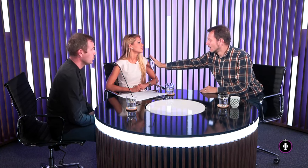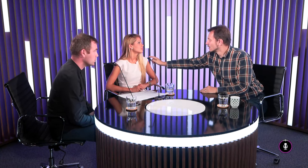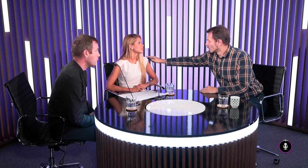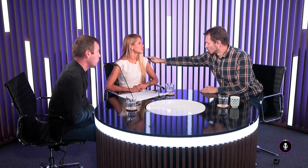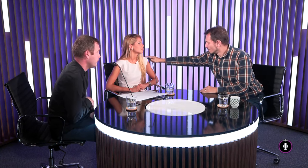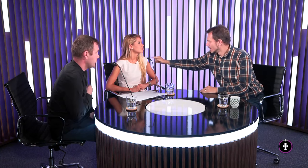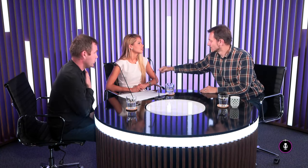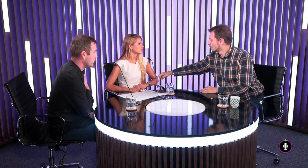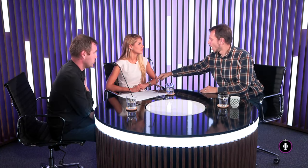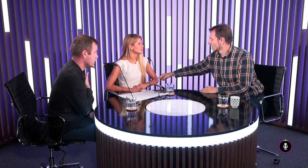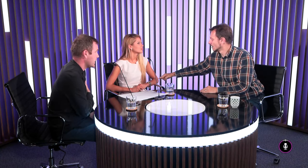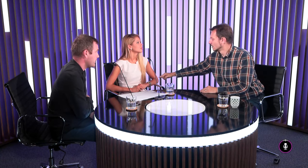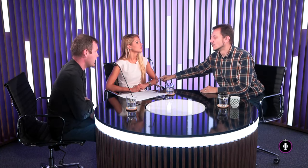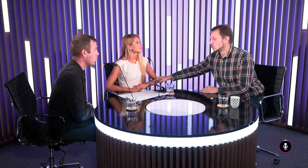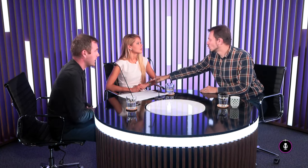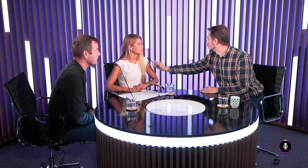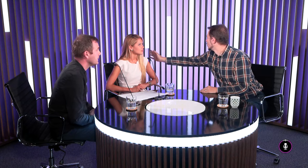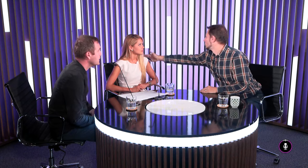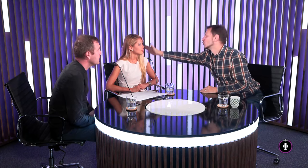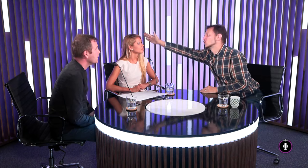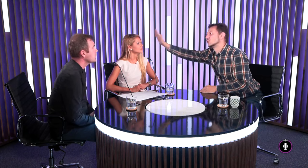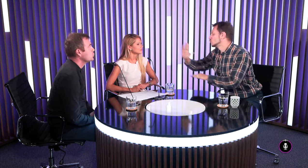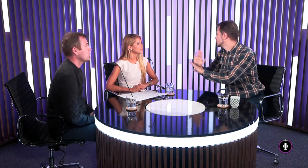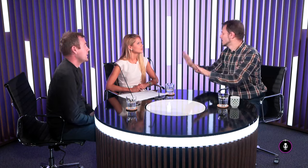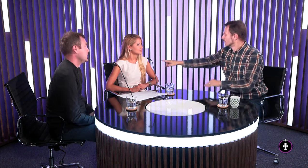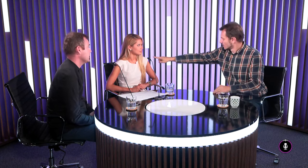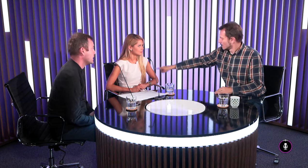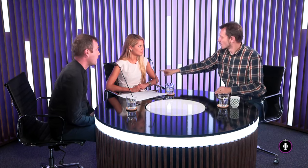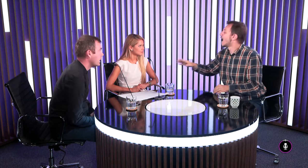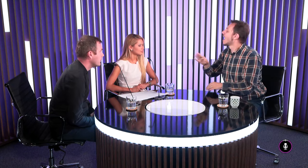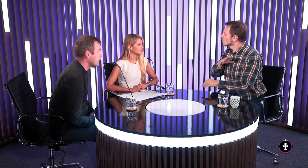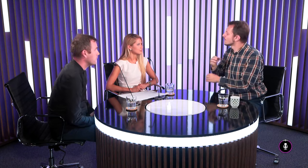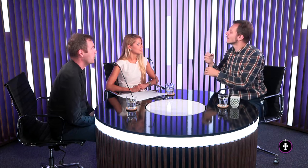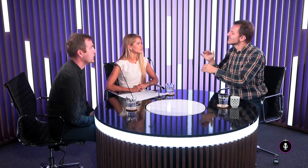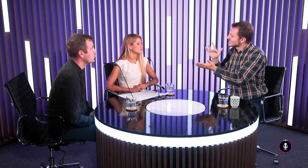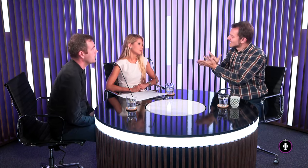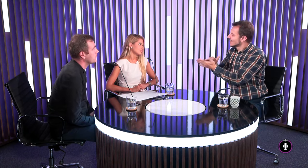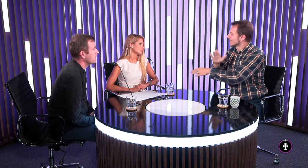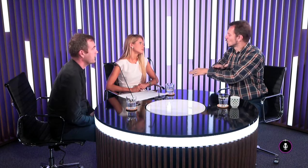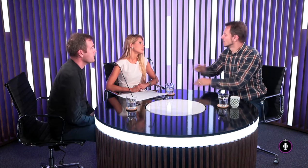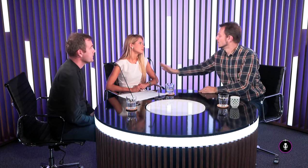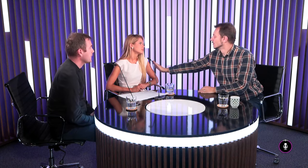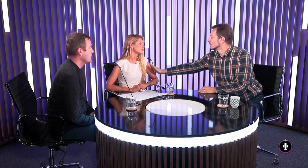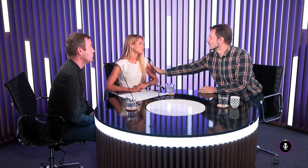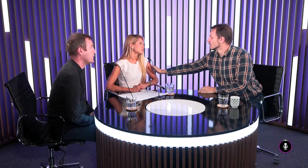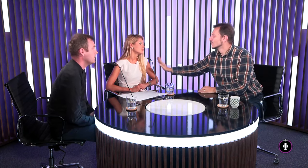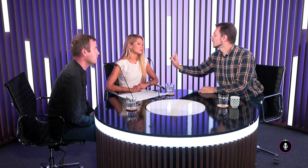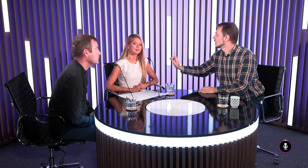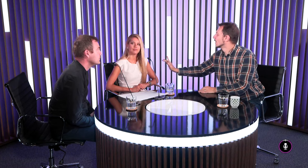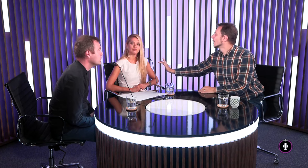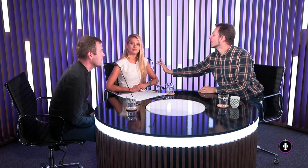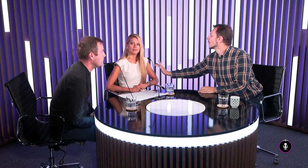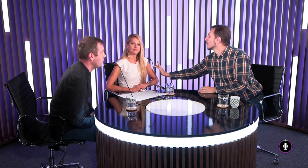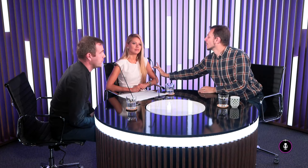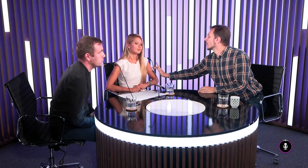alebo túto v tejto horné časti ráme na polákeť už potom na iných miestach na hlave na ruke už potom nie lebo tam